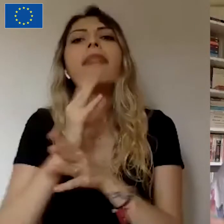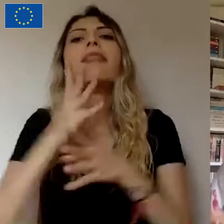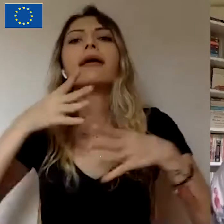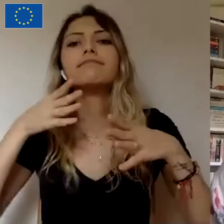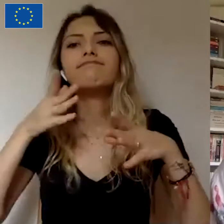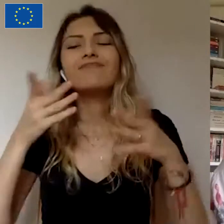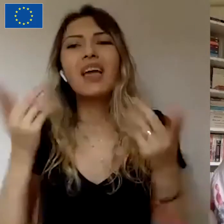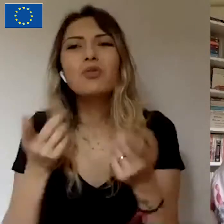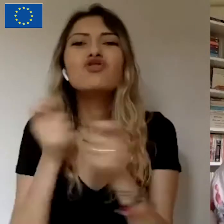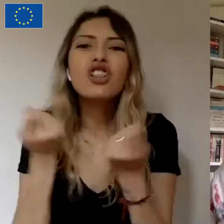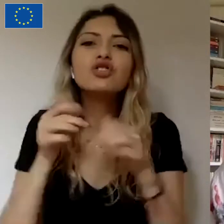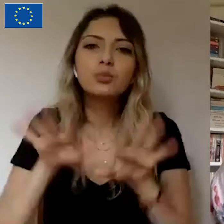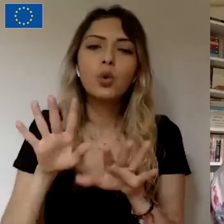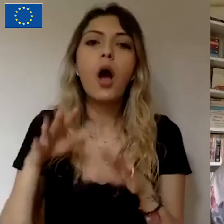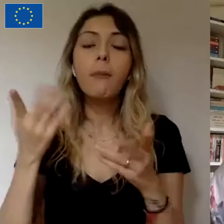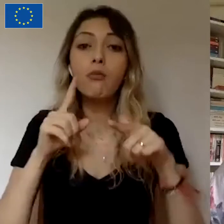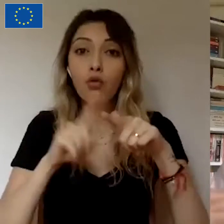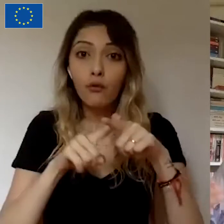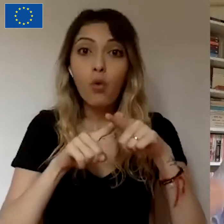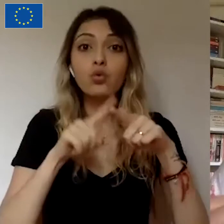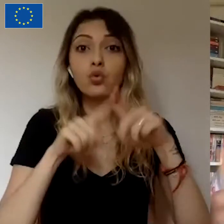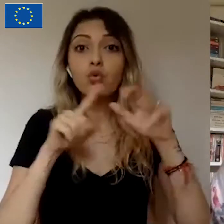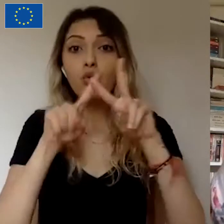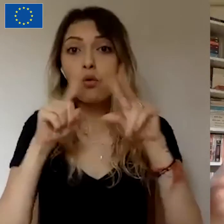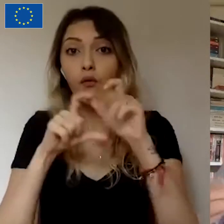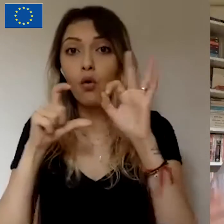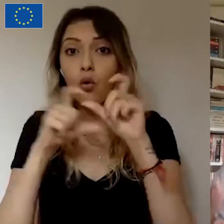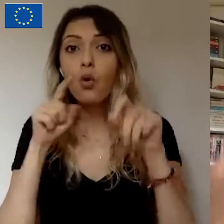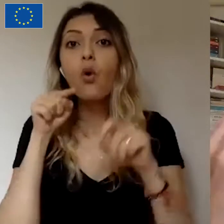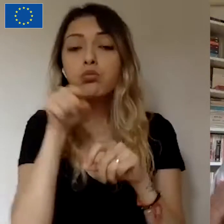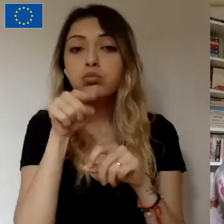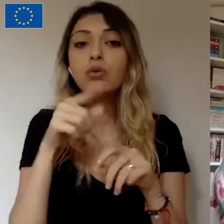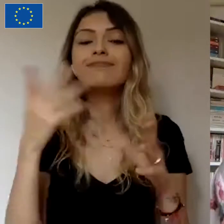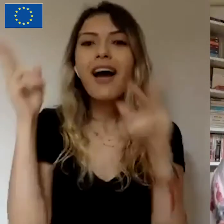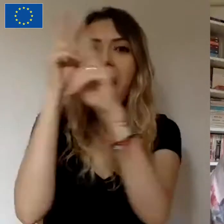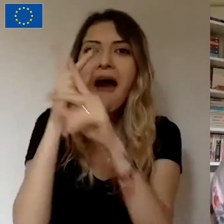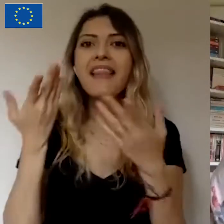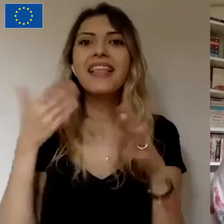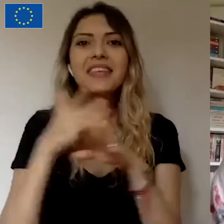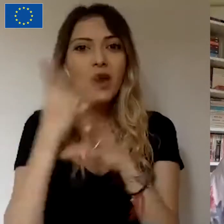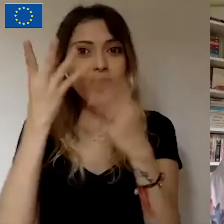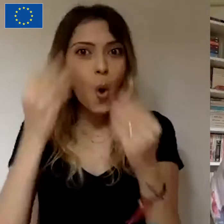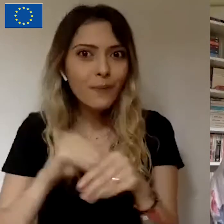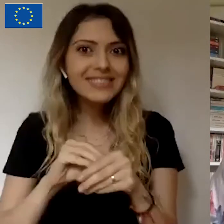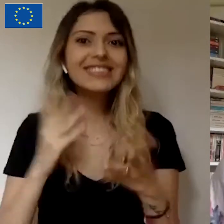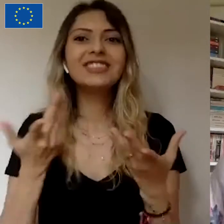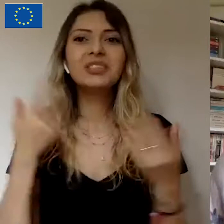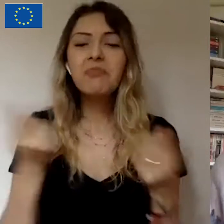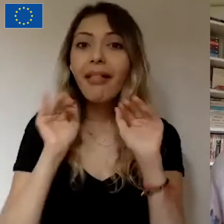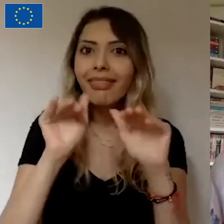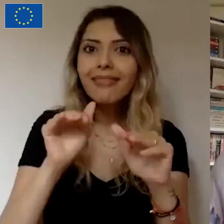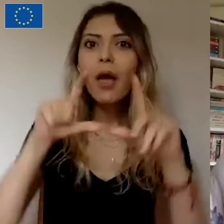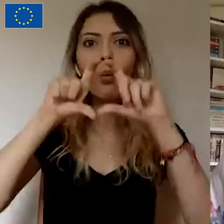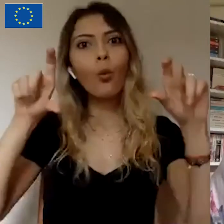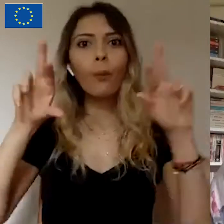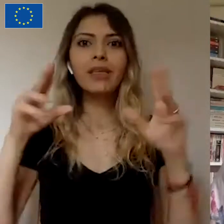fonlama bir militer böyle iyi giriş şeylerin, hayallerin sonucu ulaşabilmesi için bir destek platformu olarak hayata